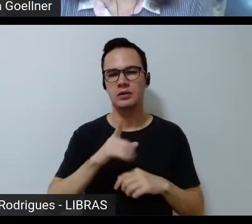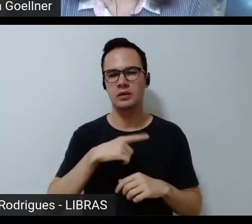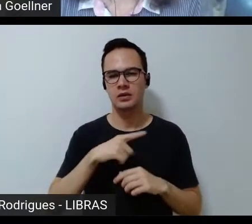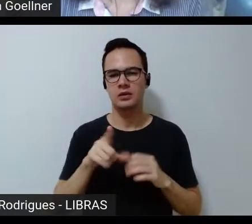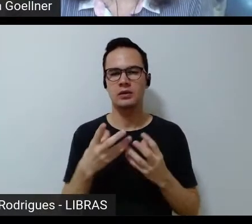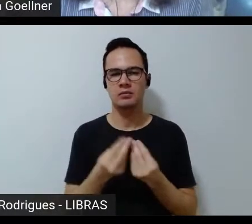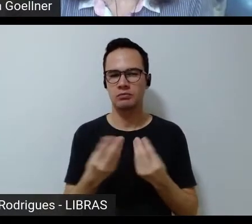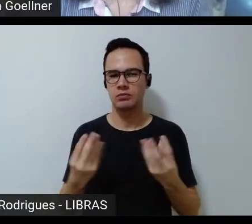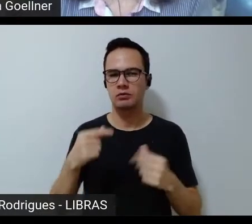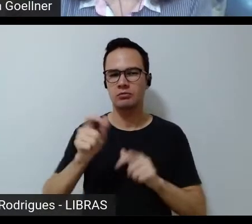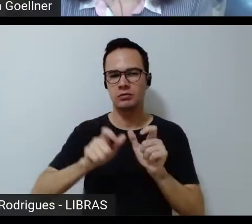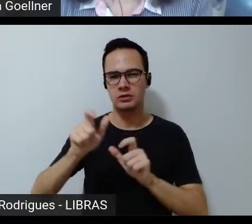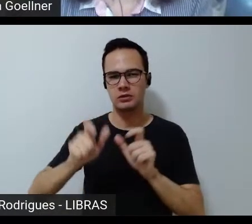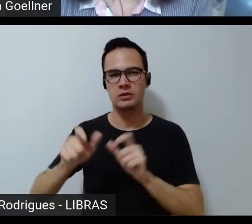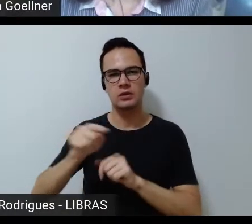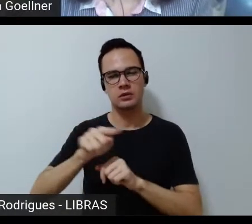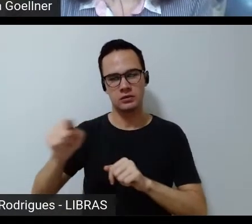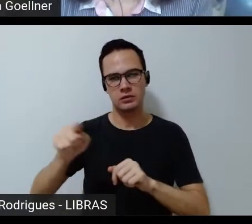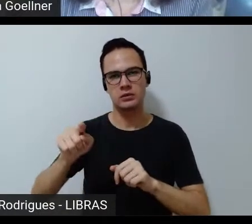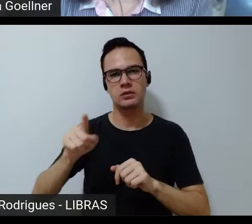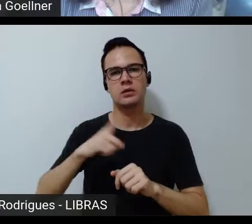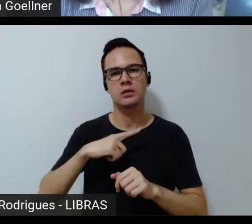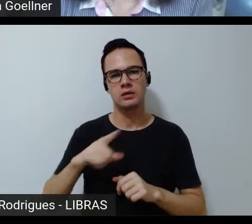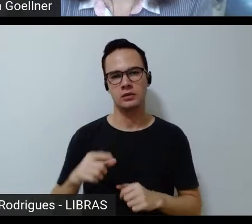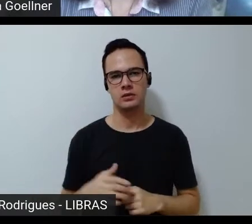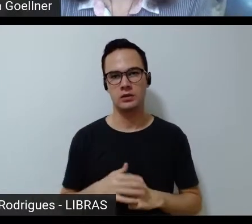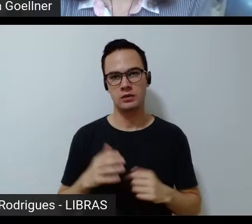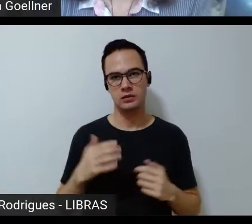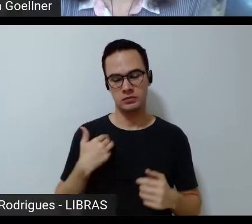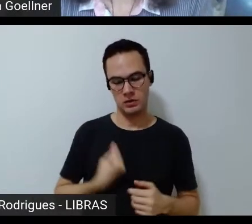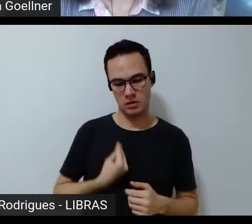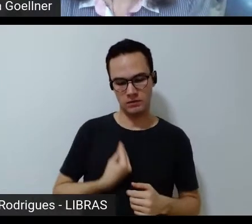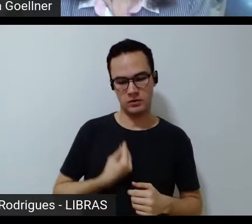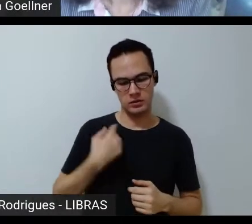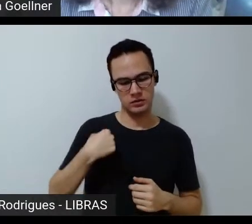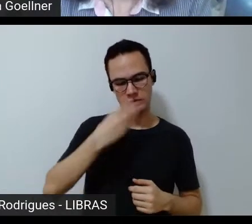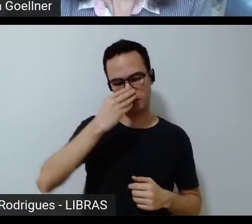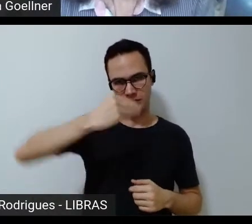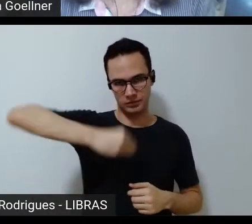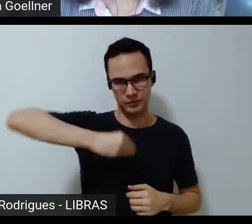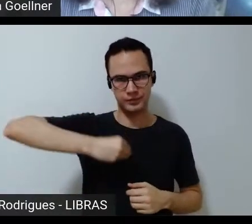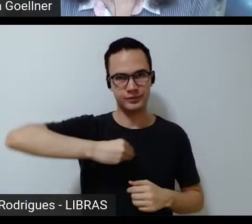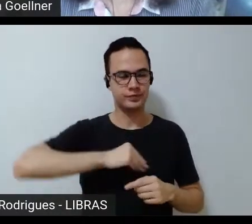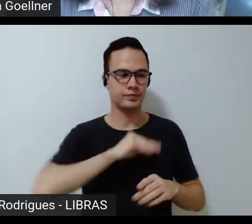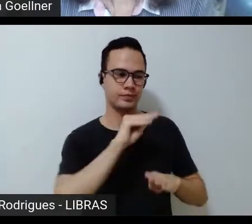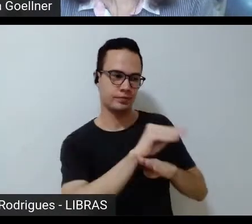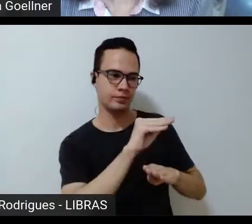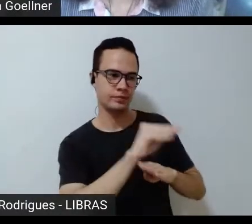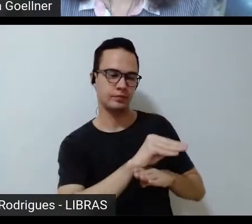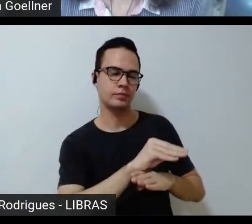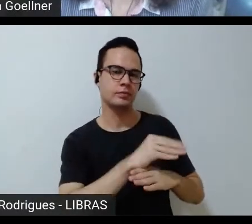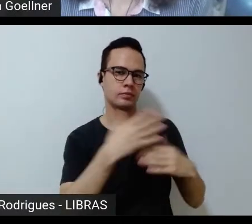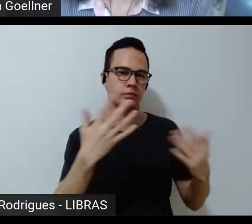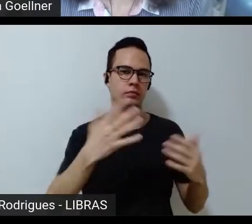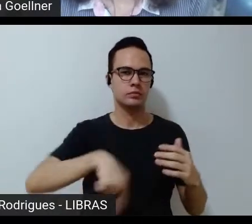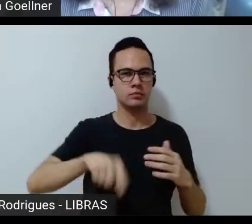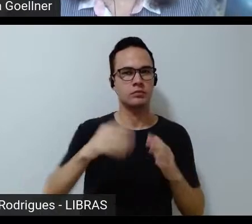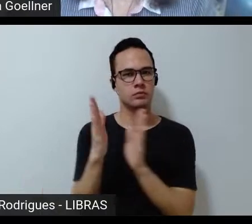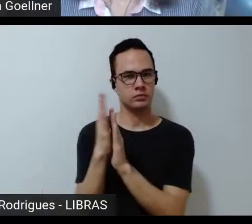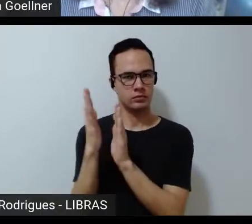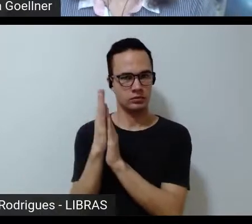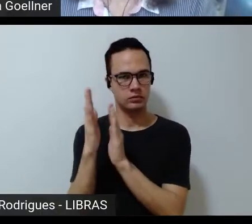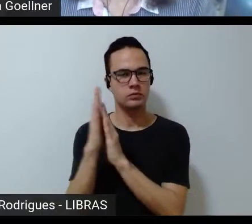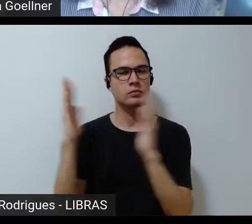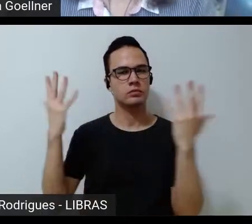pessoas que está enfrentando colocando em risco a sua própria vida para que outras não morram então fica a nossa homenagem